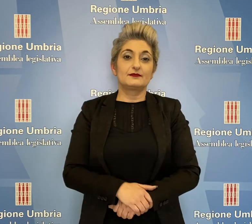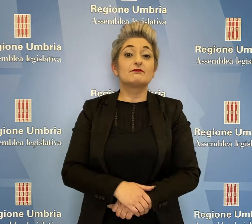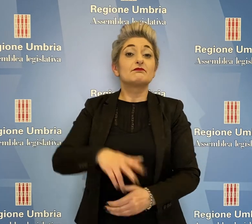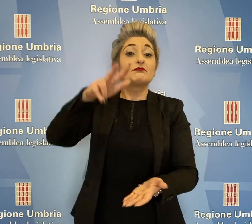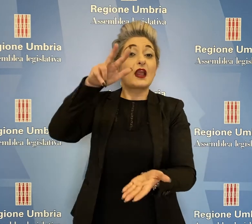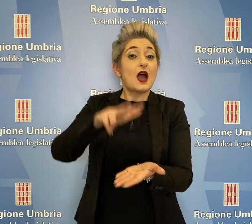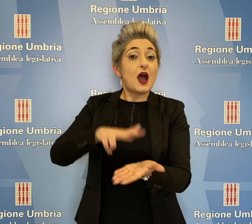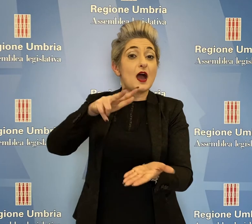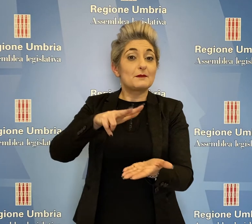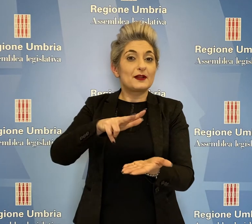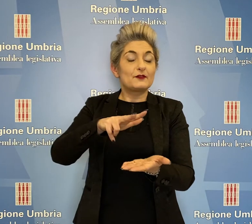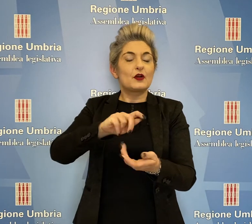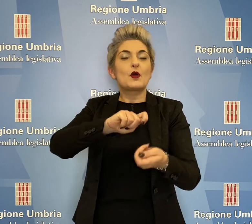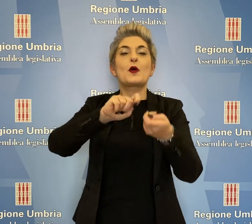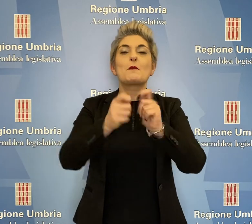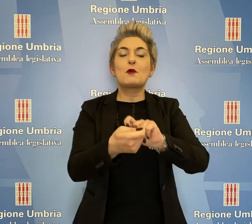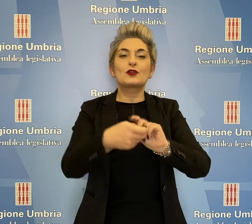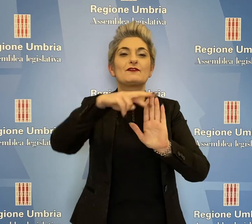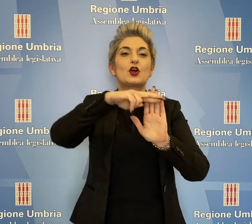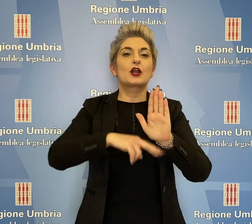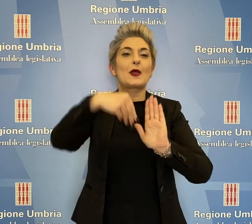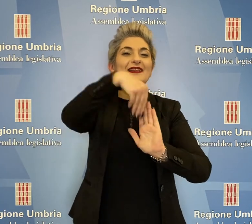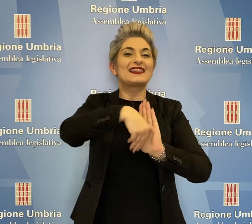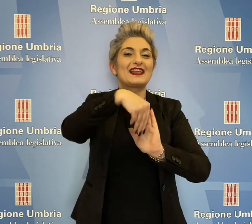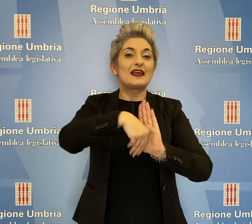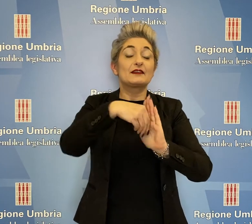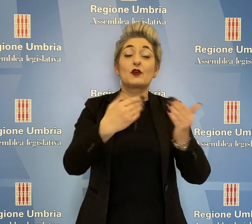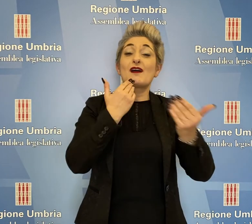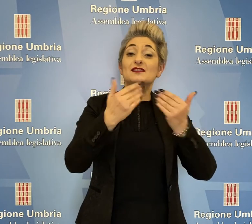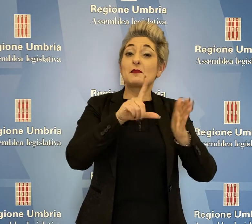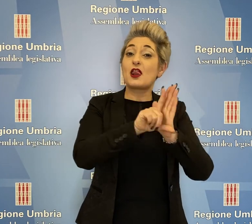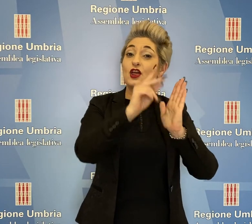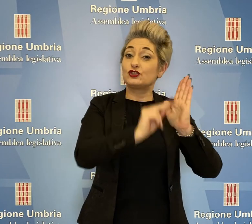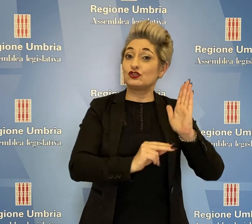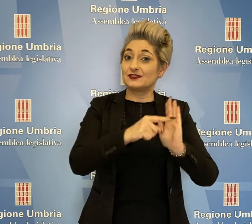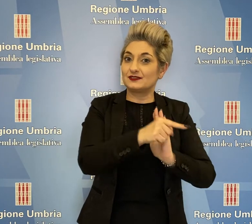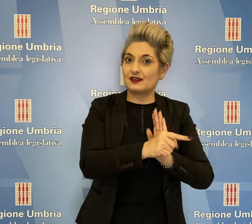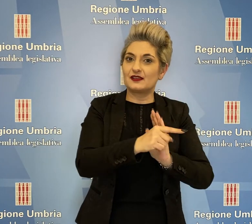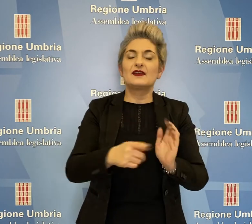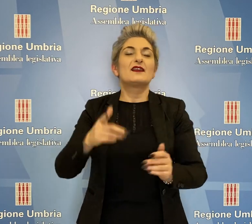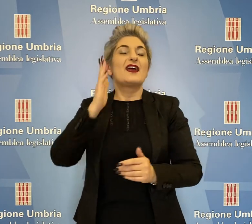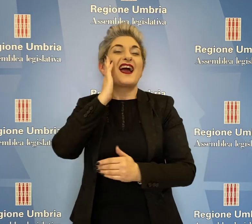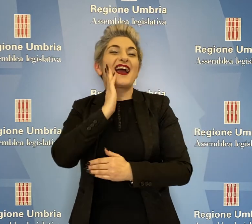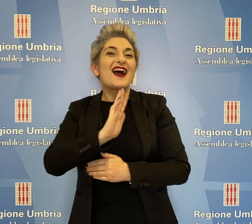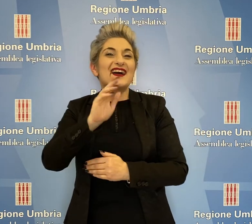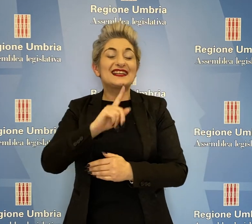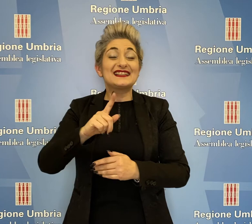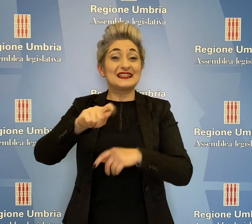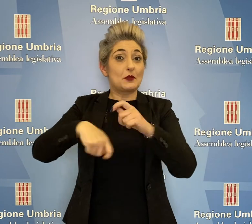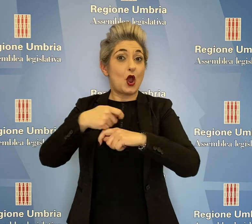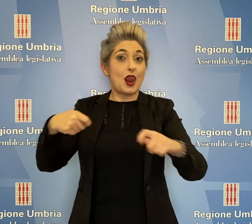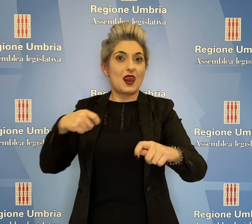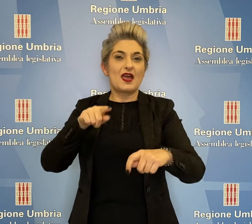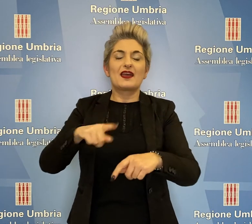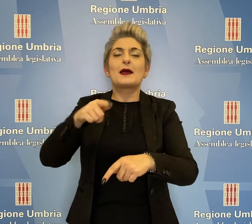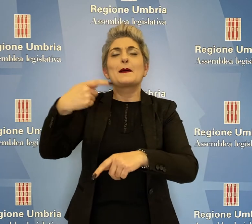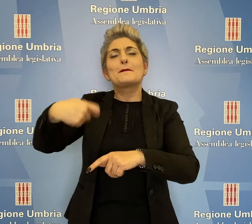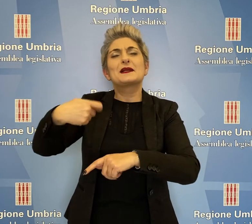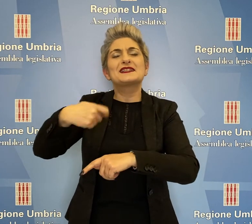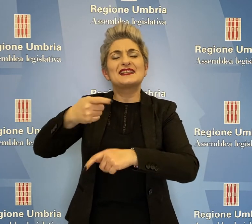Approvate anche modifiche al regolamento interno dell'Assemblea legislativa. Daniele Carissimi, della Lega, Presidente della Commissione